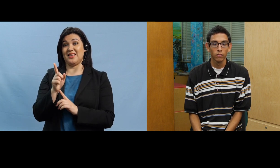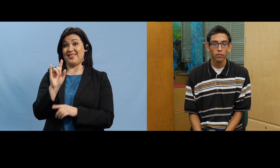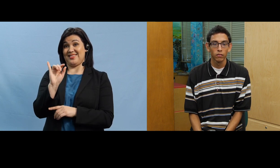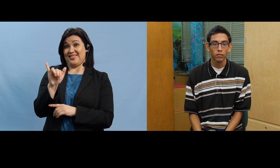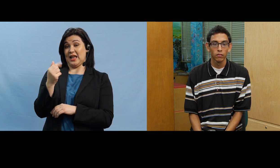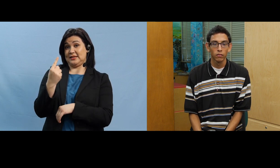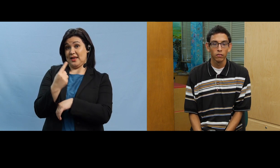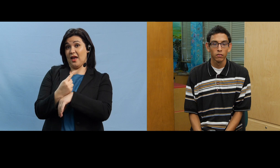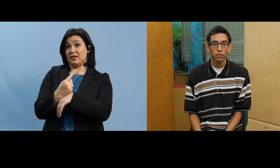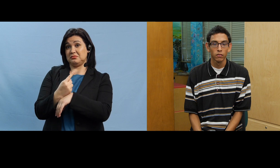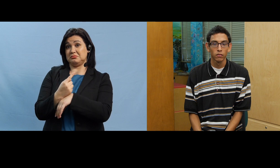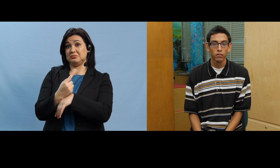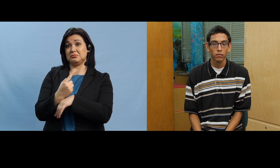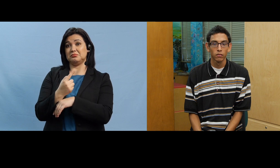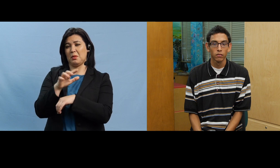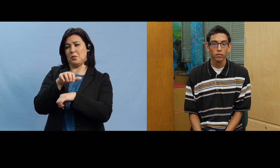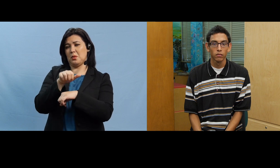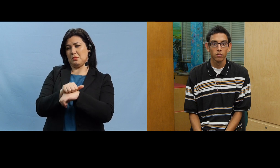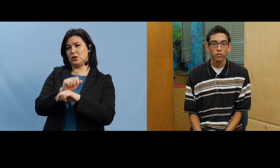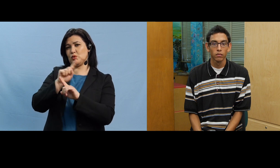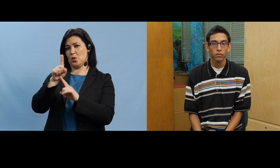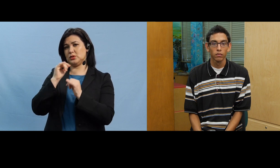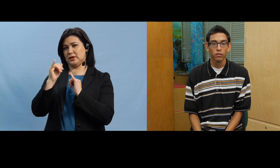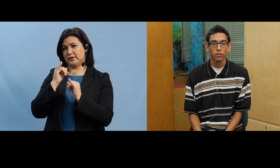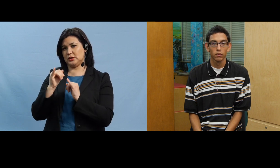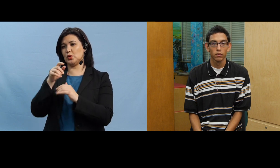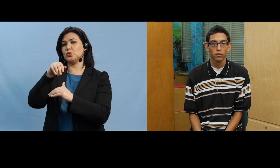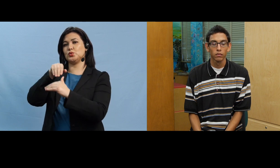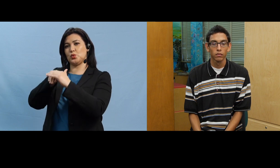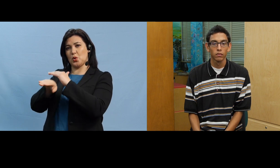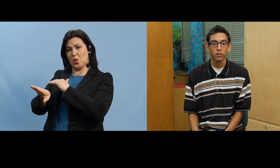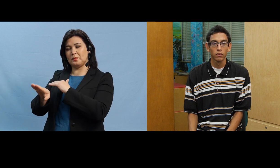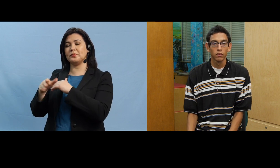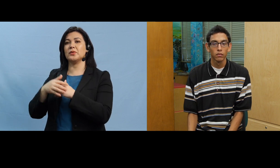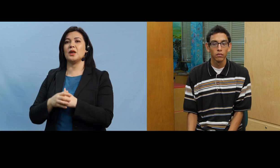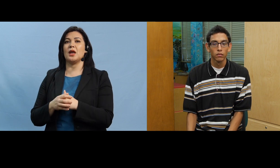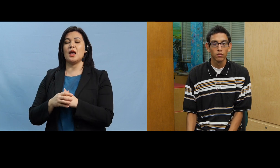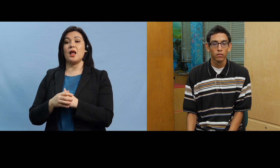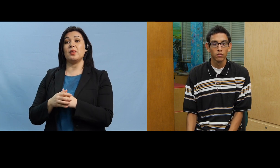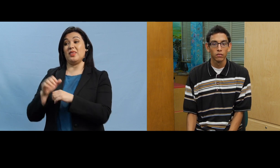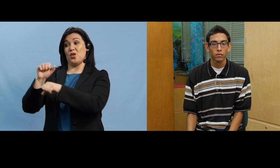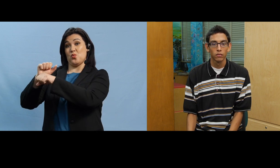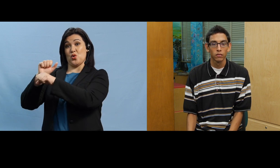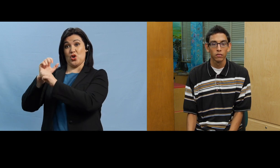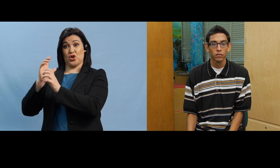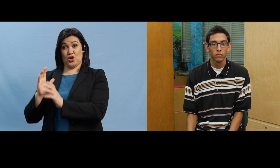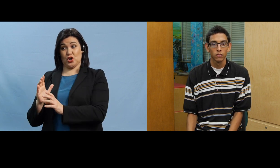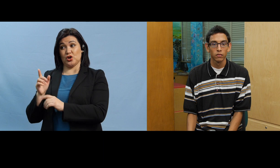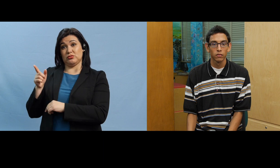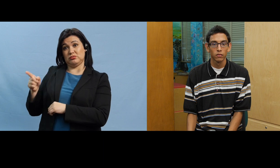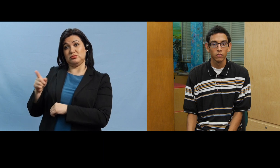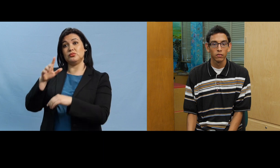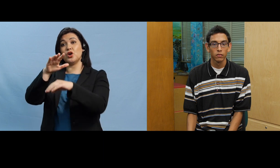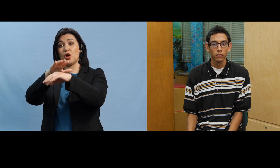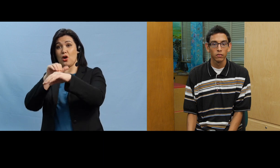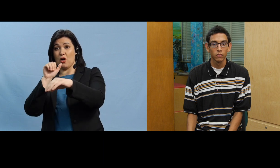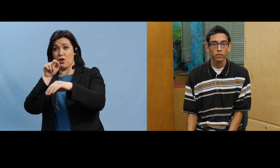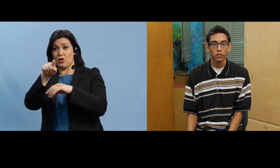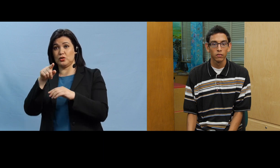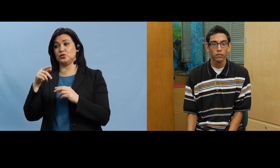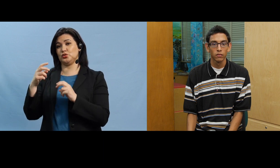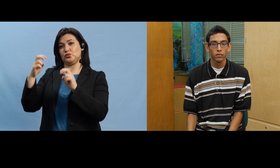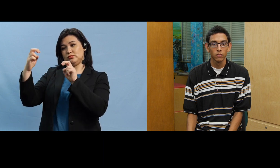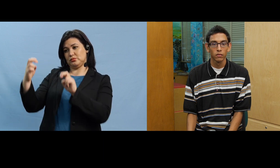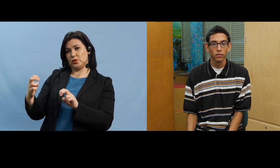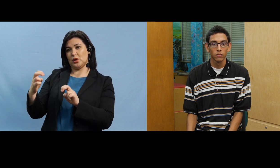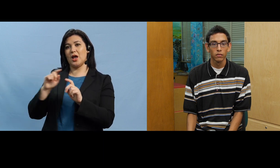llegas te presentas un oficial se va a sentar contigo y te va a preguntar te va a hacer preguntas personales de lo que tú pusiste